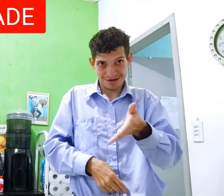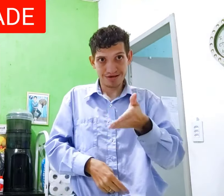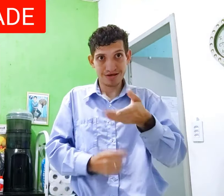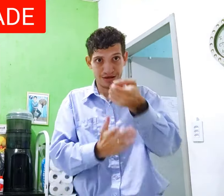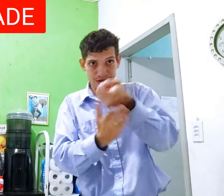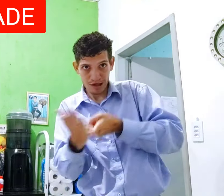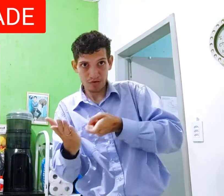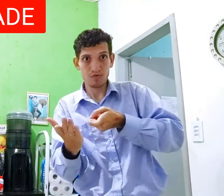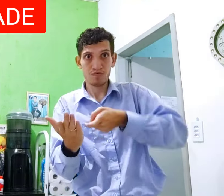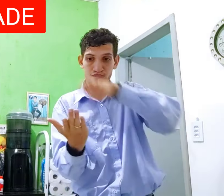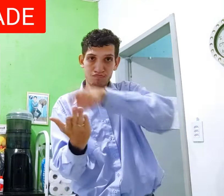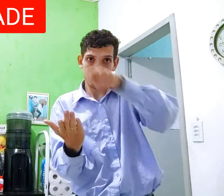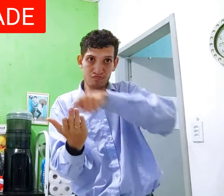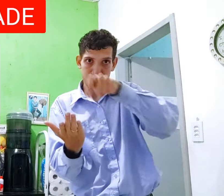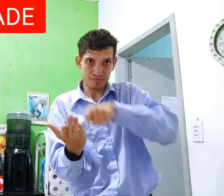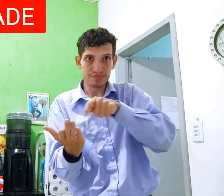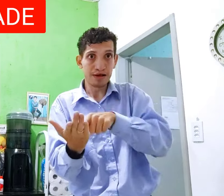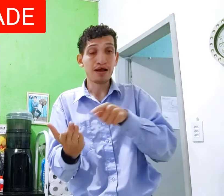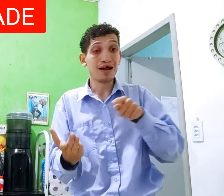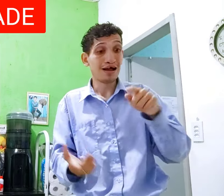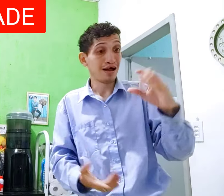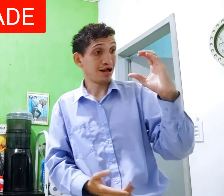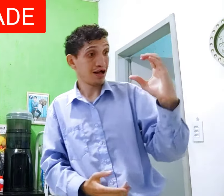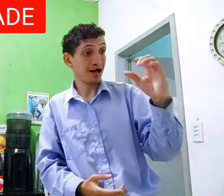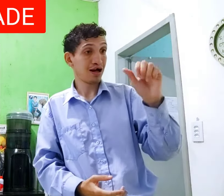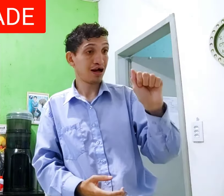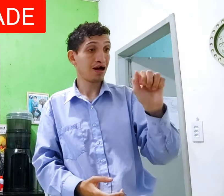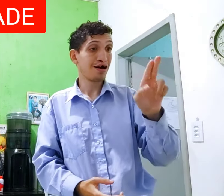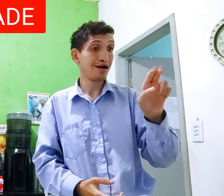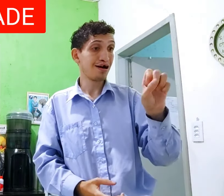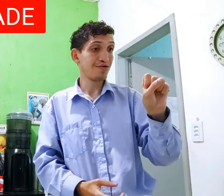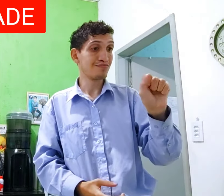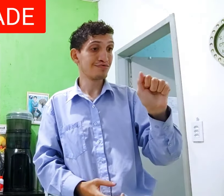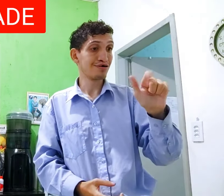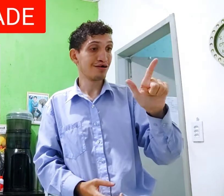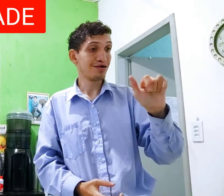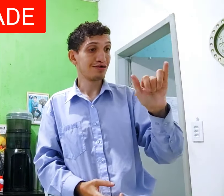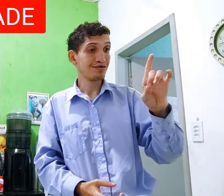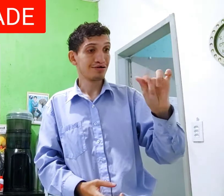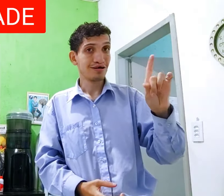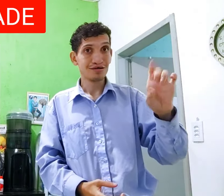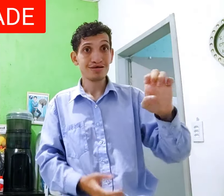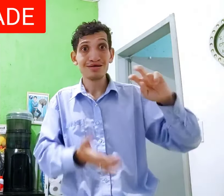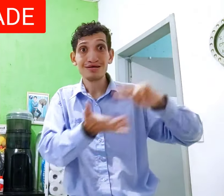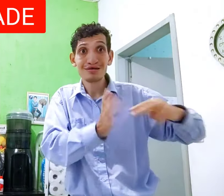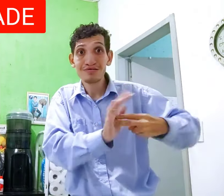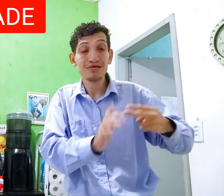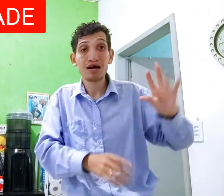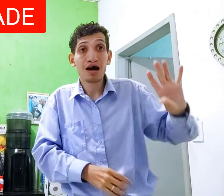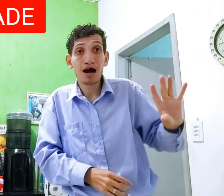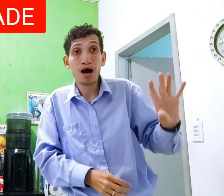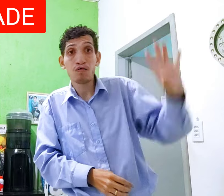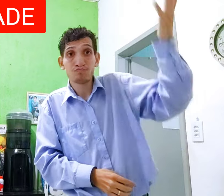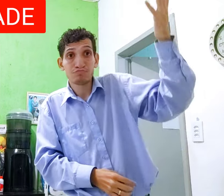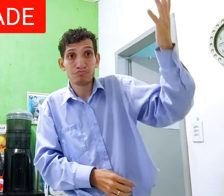porque Português ter escrito AUSA-LIDADE Significa